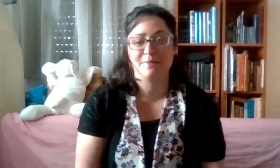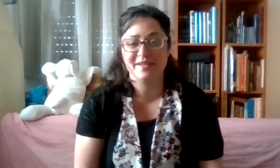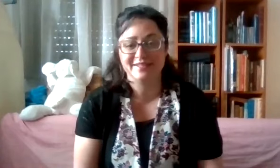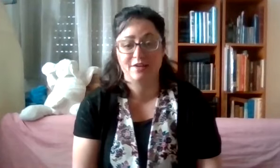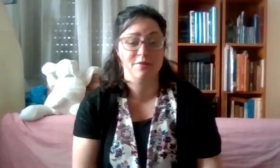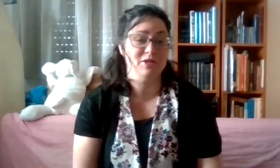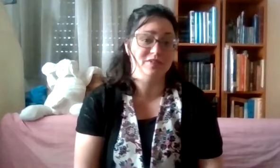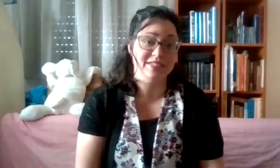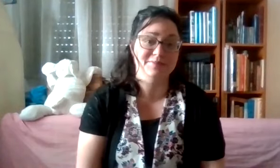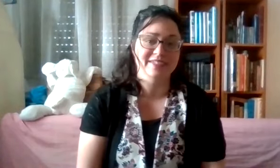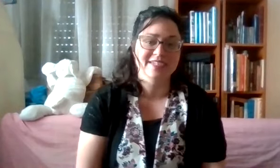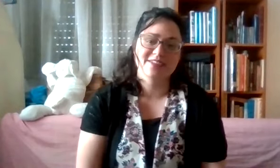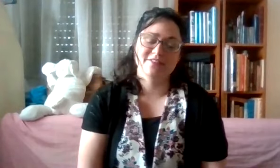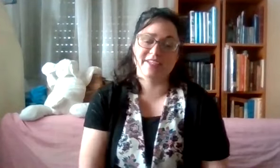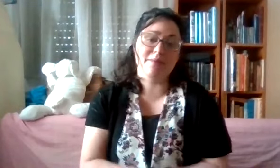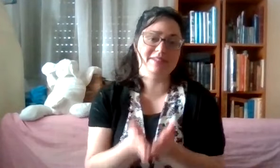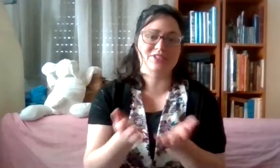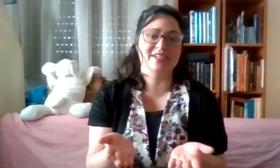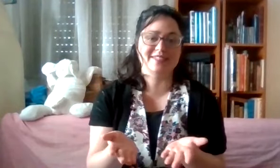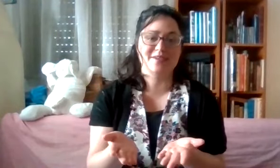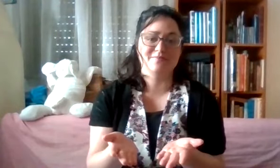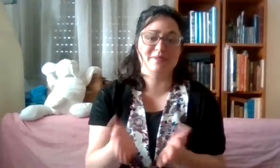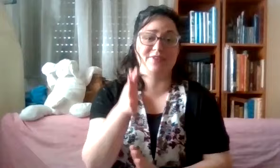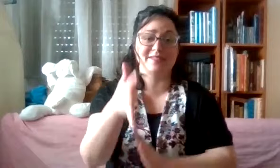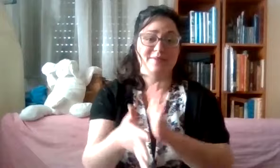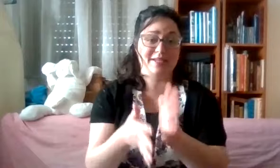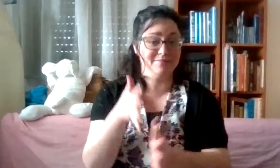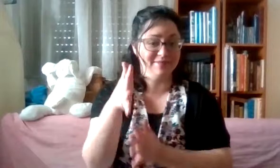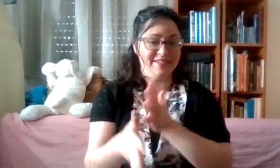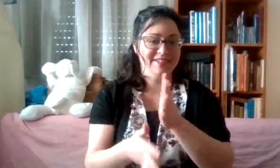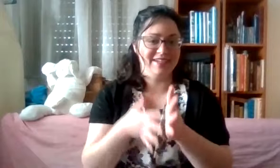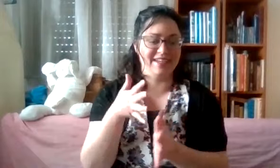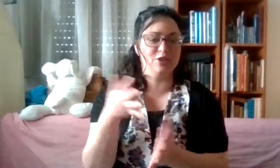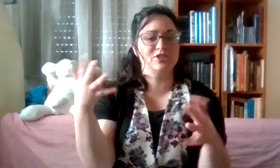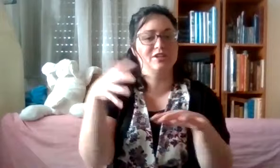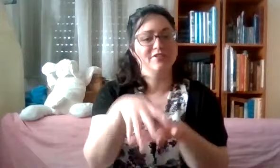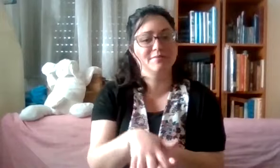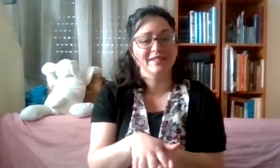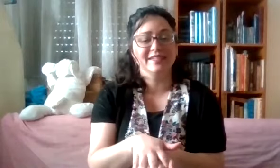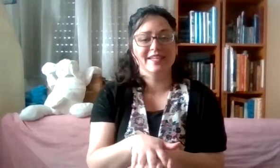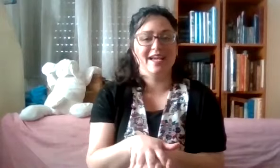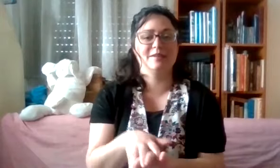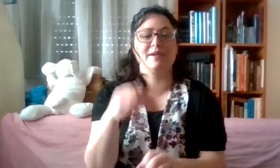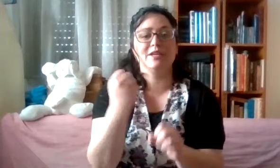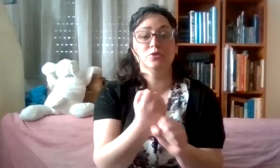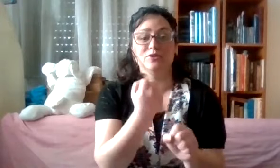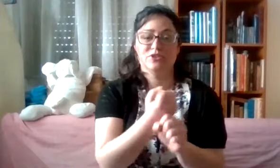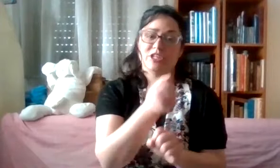לפסח ופיוטים. וגם את השיר הזה בשפת סימנים. אנחנו משלבים את הפעילות של